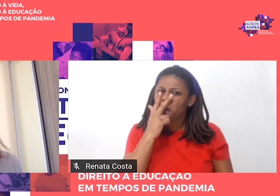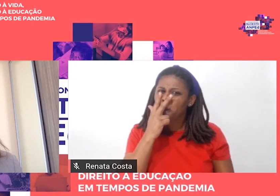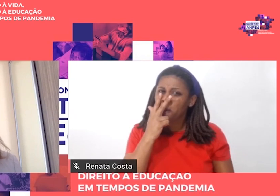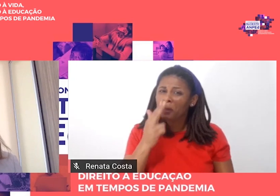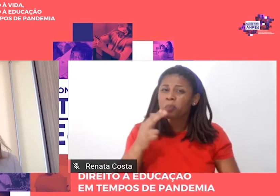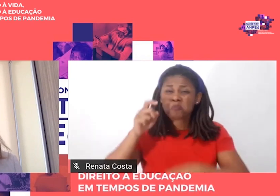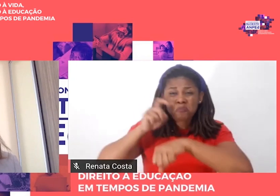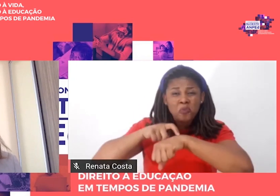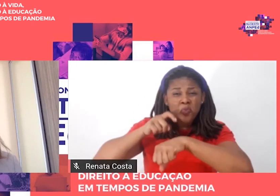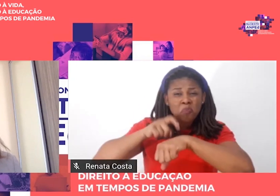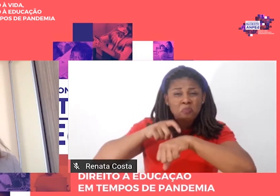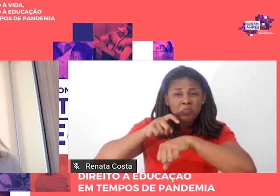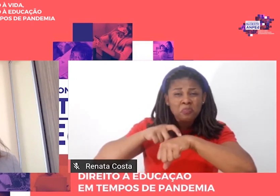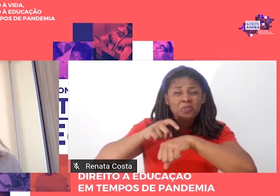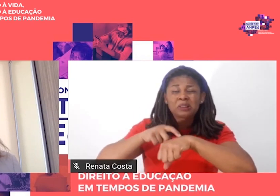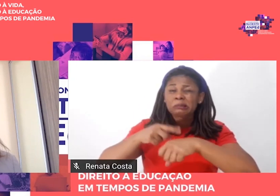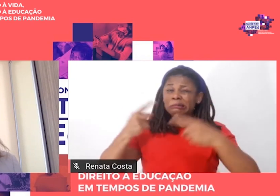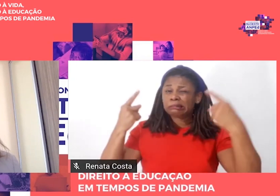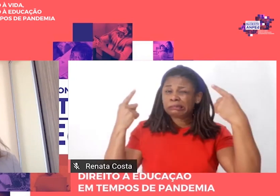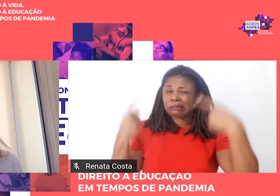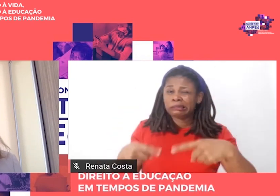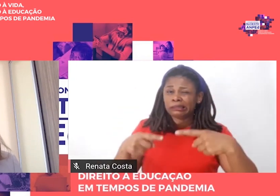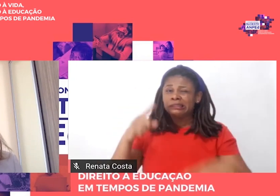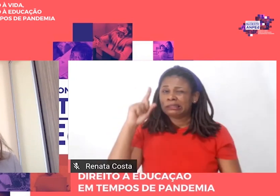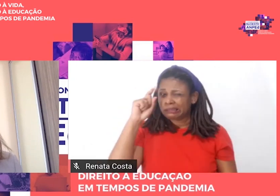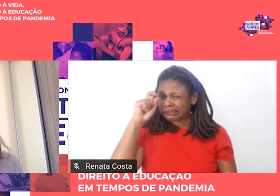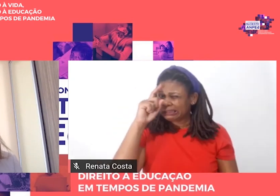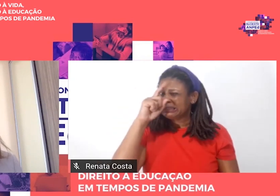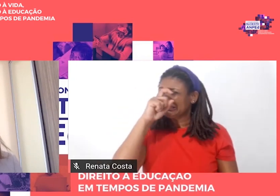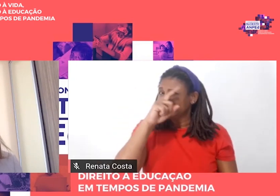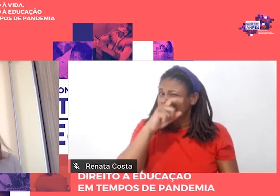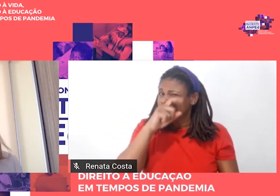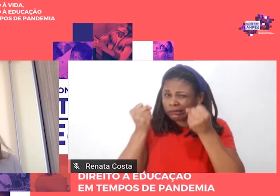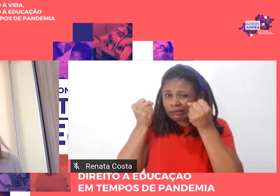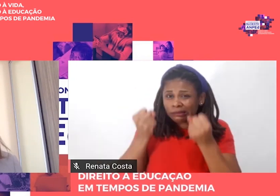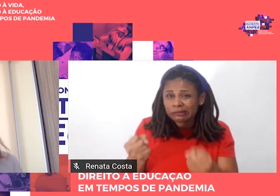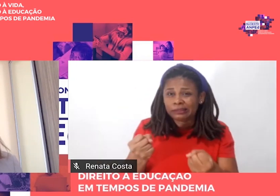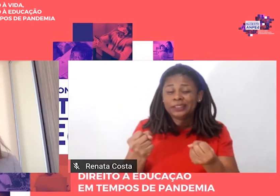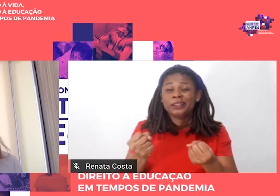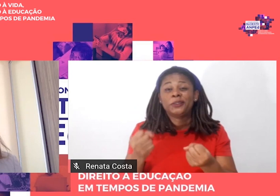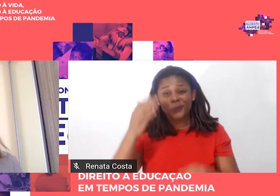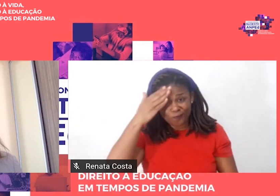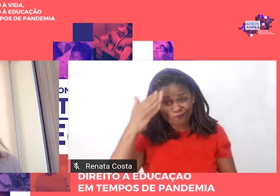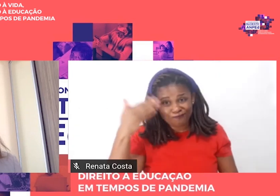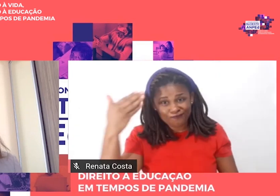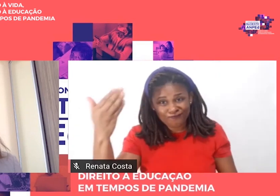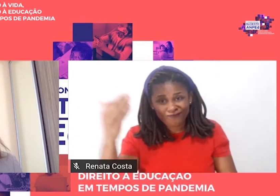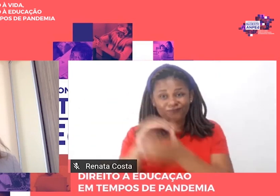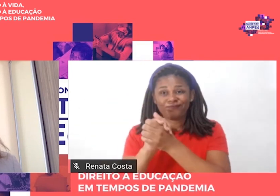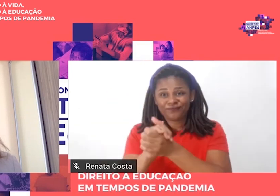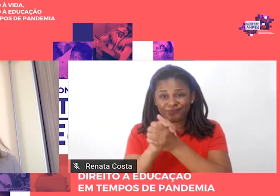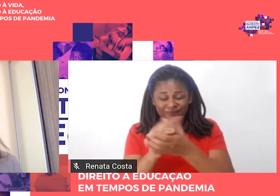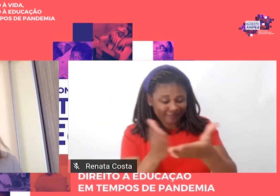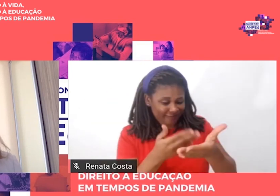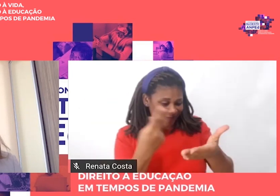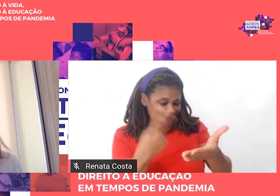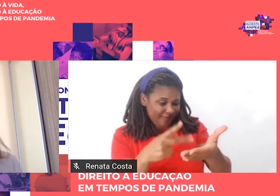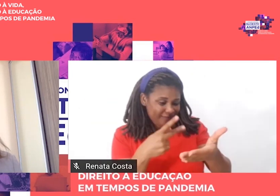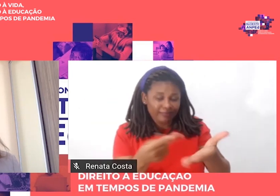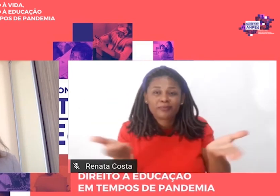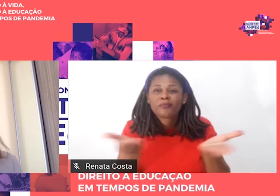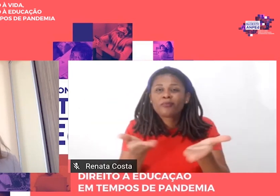políticos mais difíceis e celebrar essa obra nesse momento é também uma forma de nos